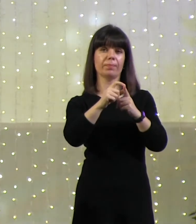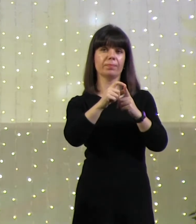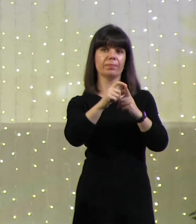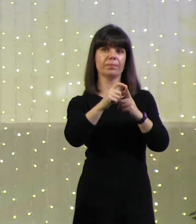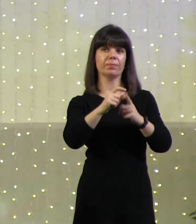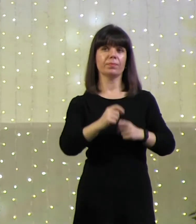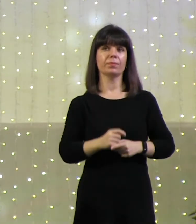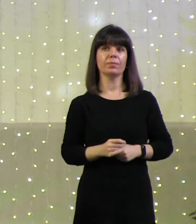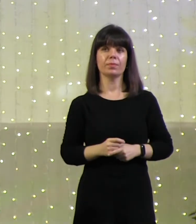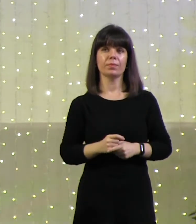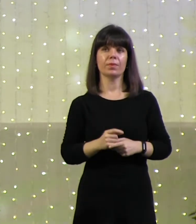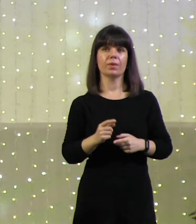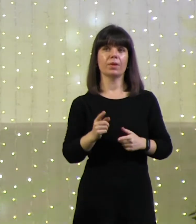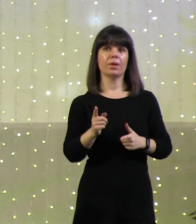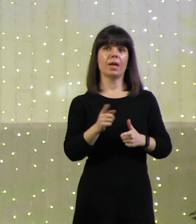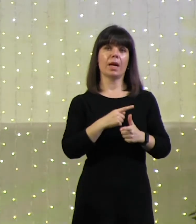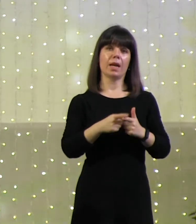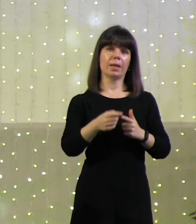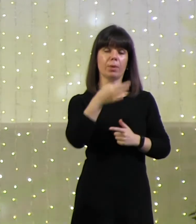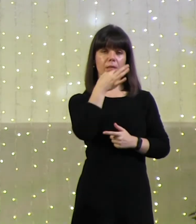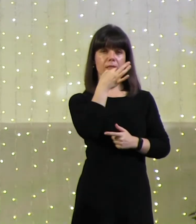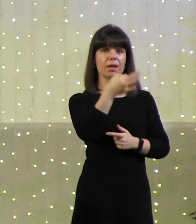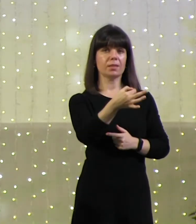Либо сказанных,